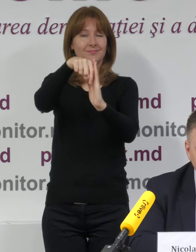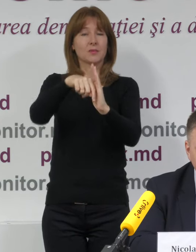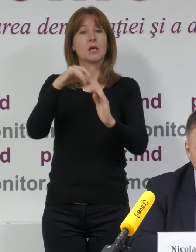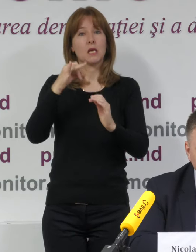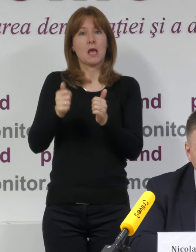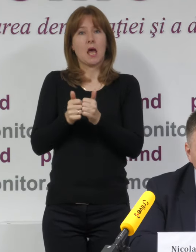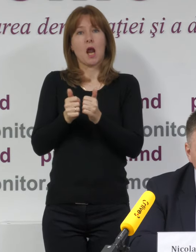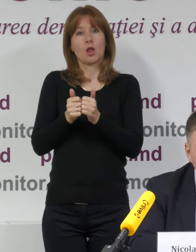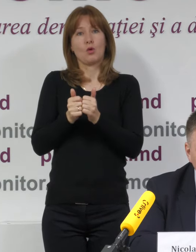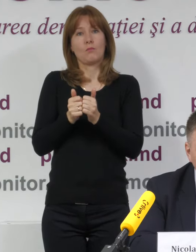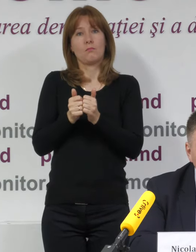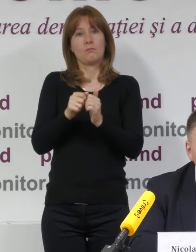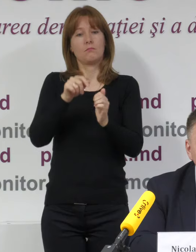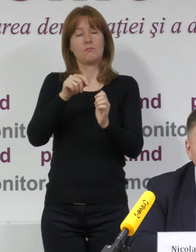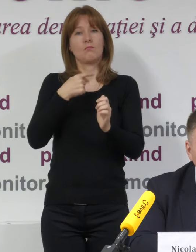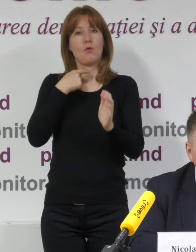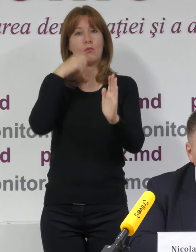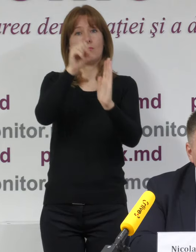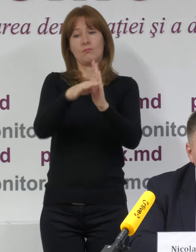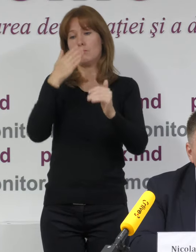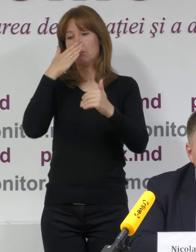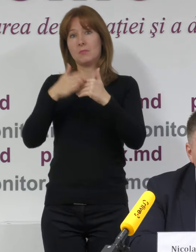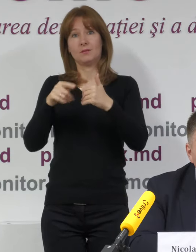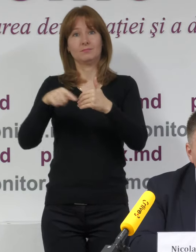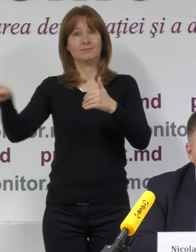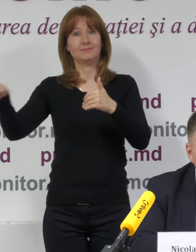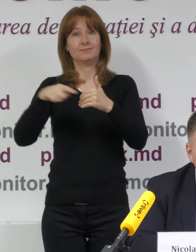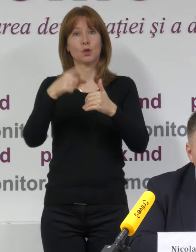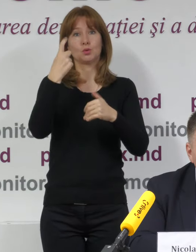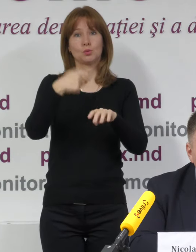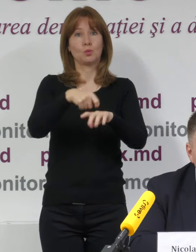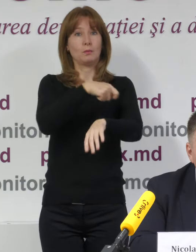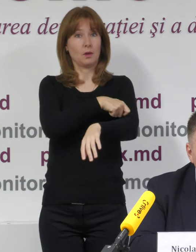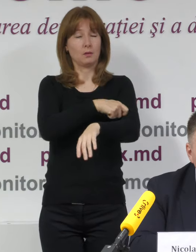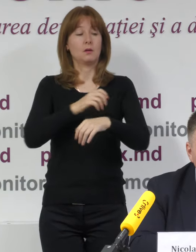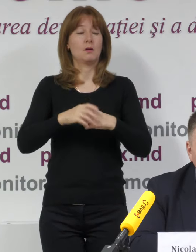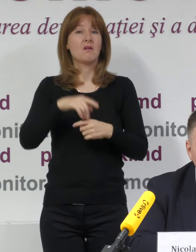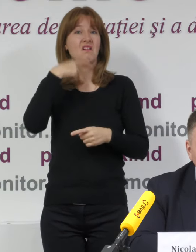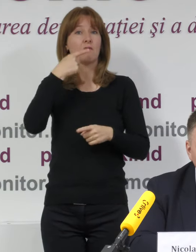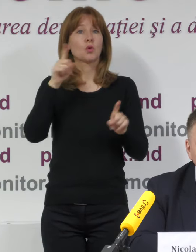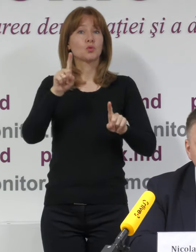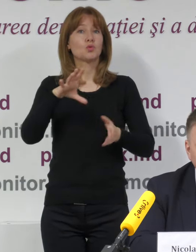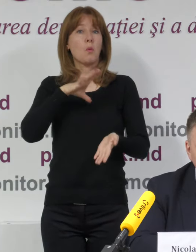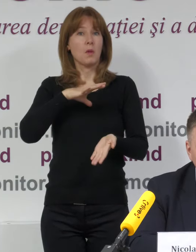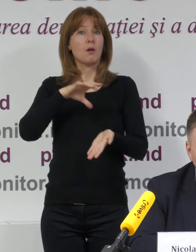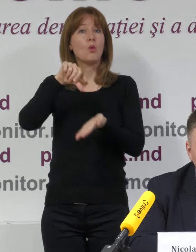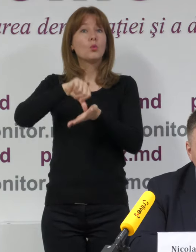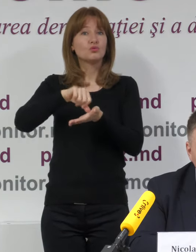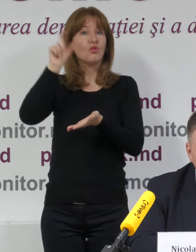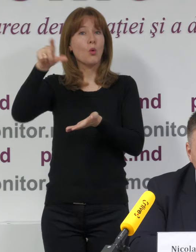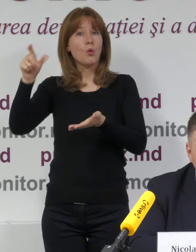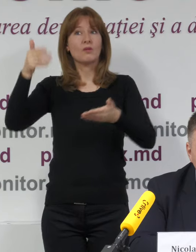raza secției de votare, raza de 100 de metri. Aici vorbim despre prezența materialelor de publicitate,